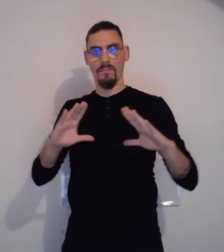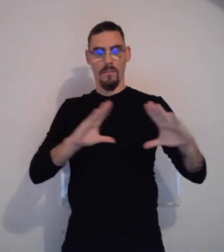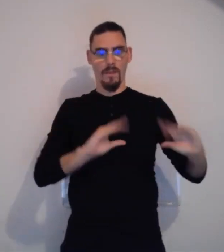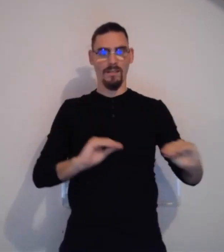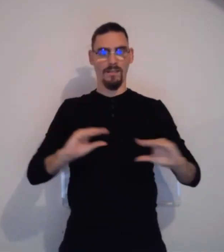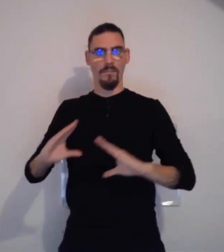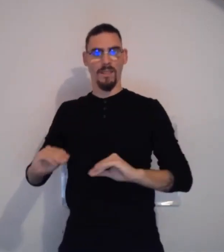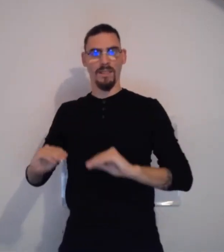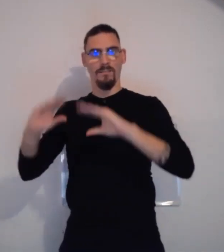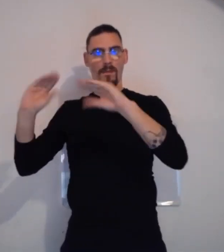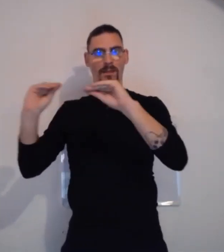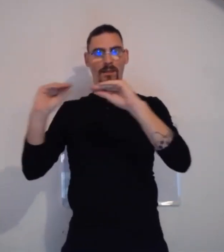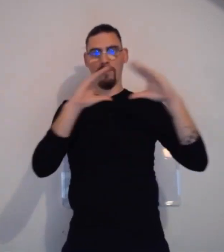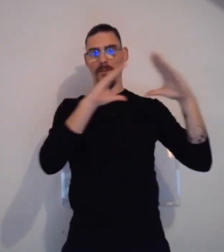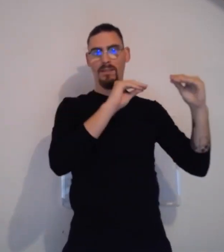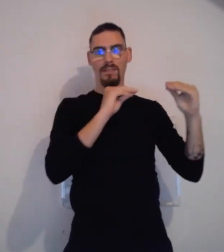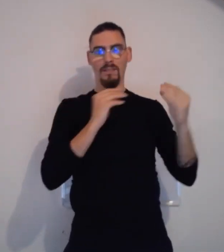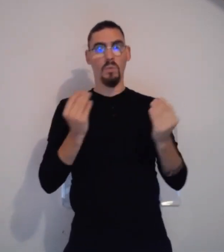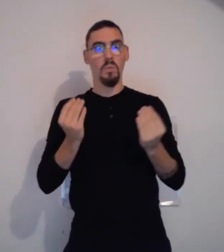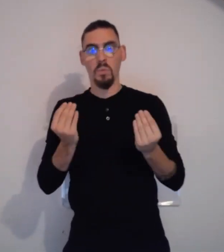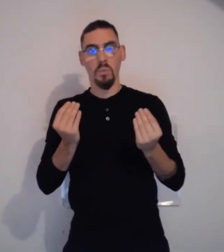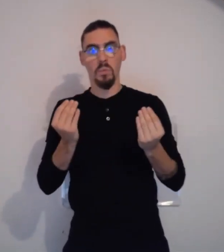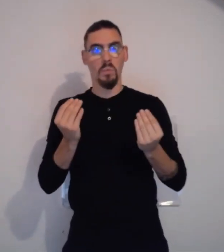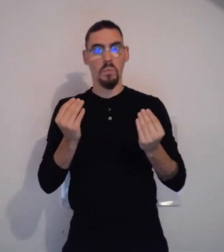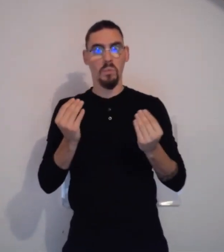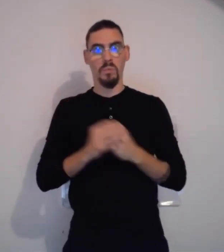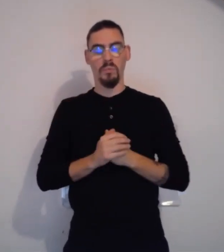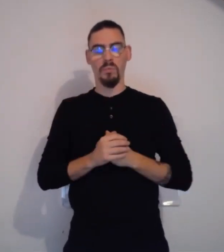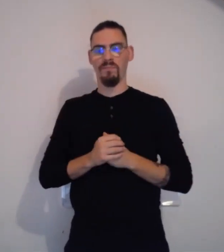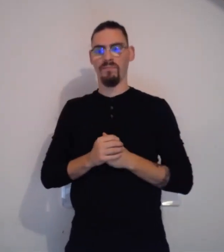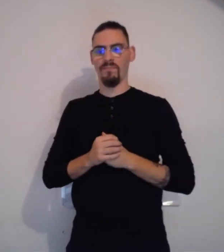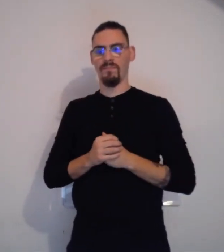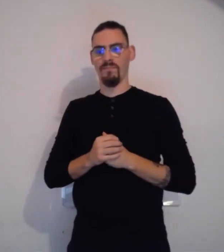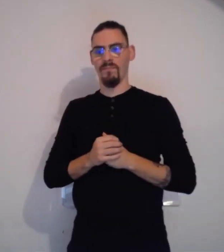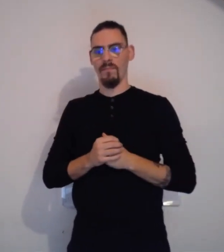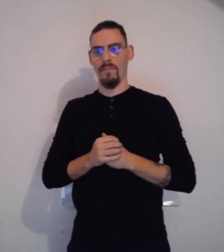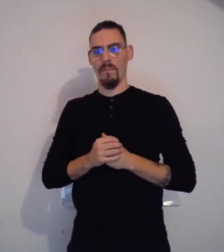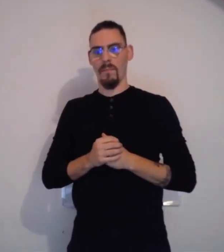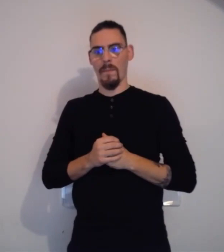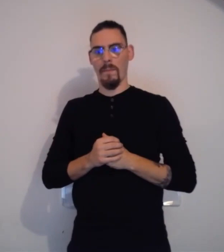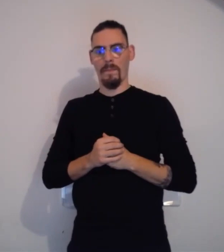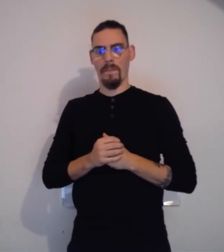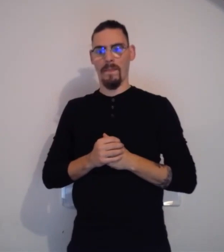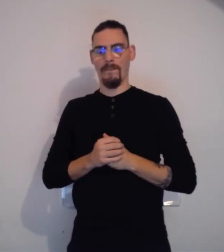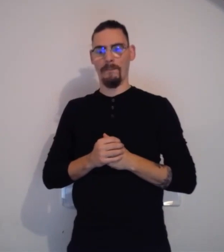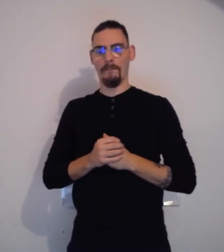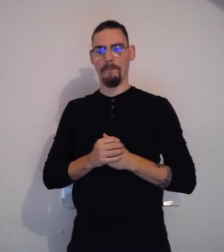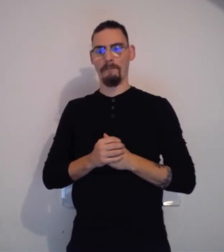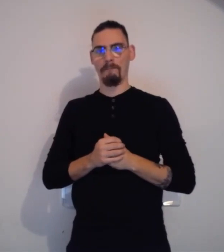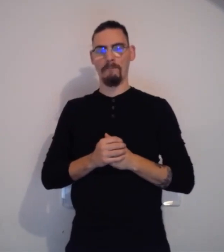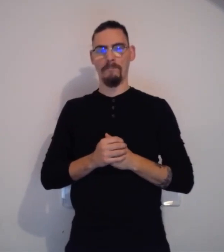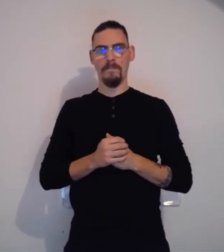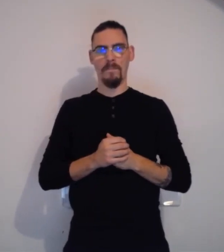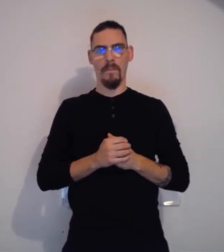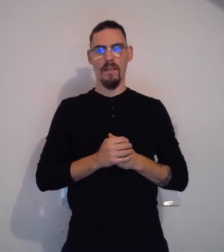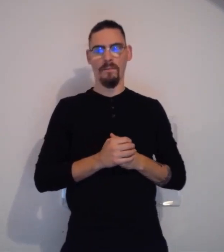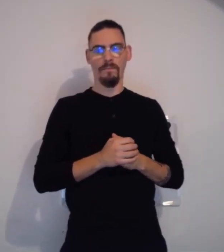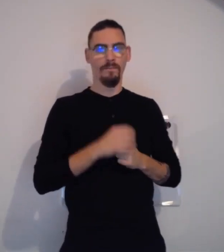Ensuite, en troisième, vous vous rappelez, c le placement. Pour le placement, où est-ce qu'il se situe ? Eh bien, ce geste,